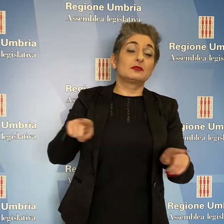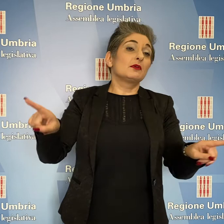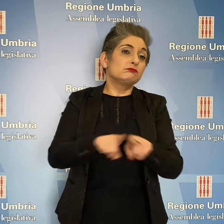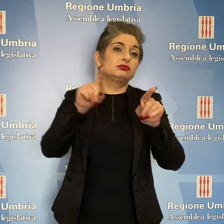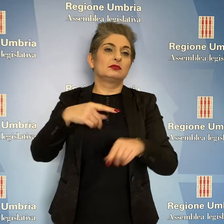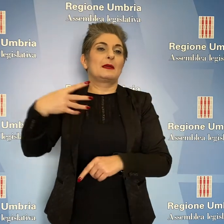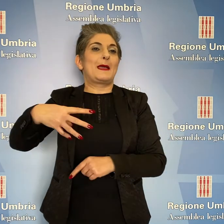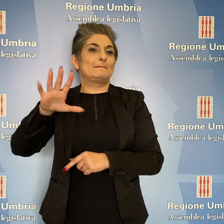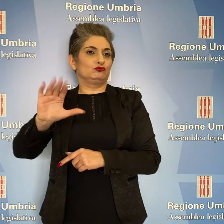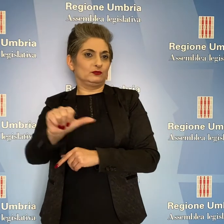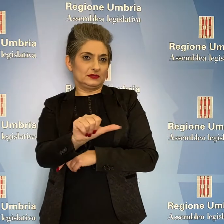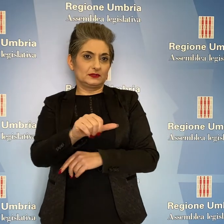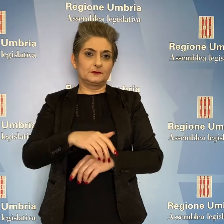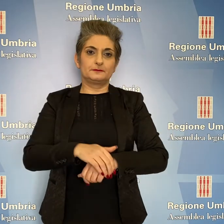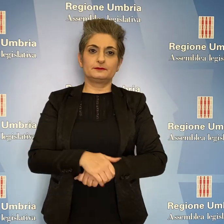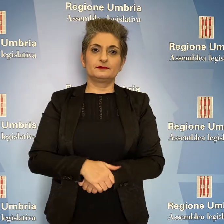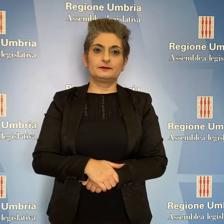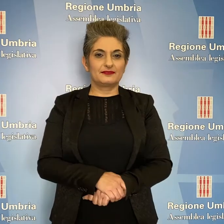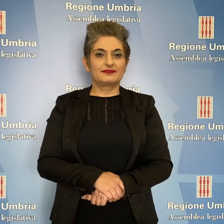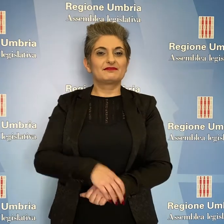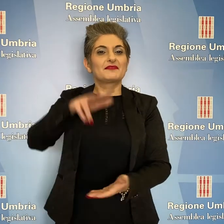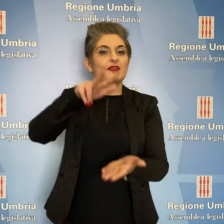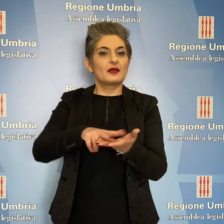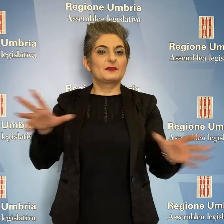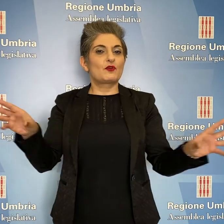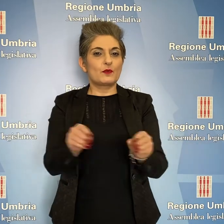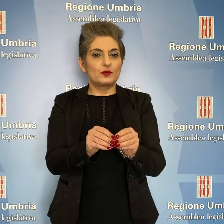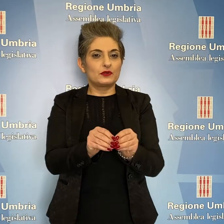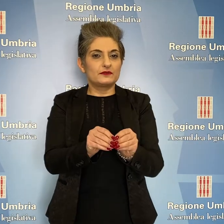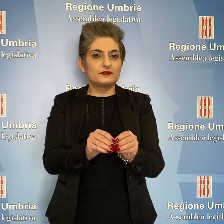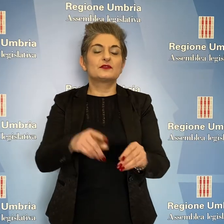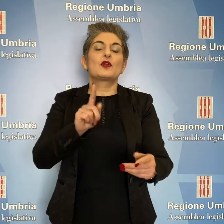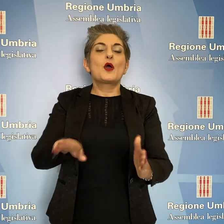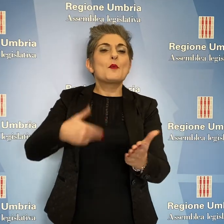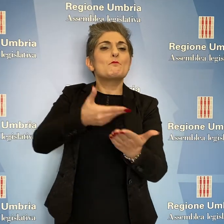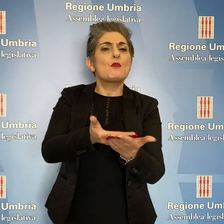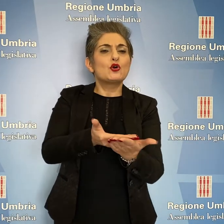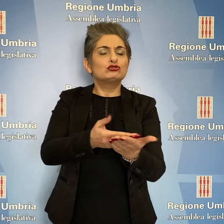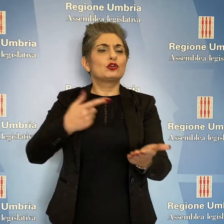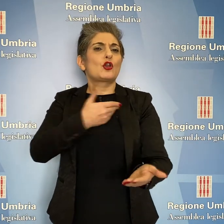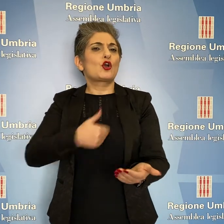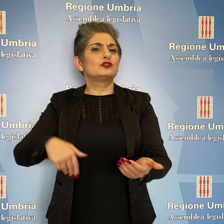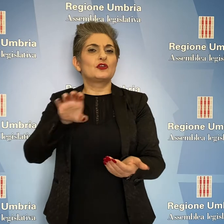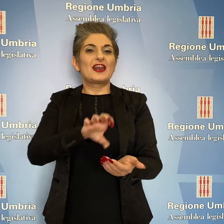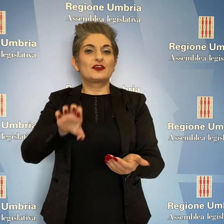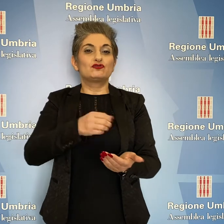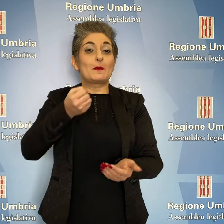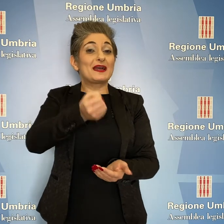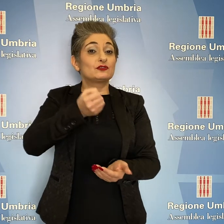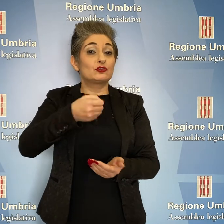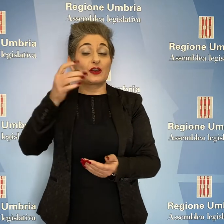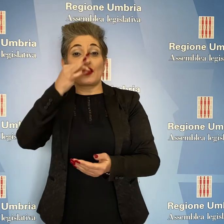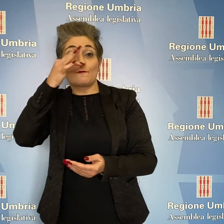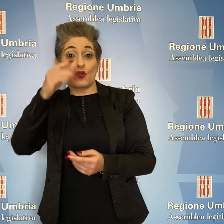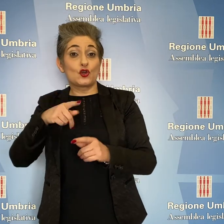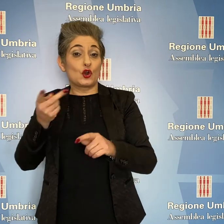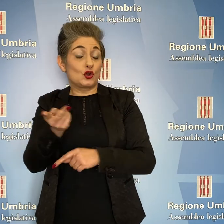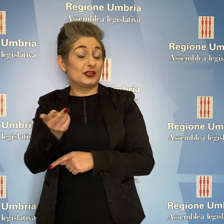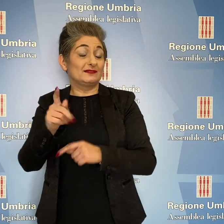come anche il Movimento 5 Stelle. Approvata all'unanimità, la mozione dei consiglieri regionali Stefano Pastorelli e Paola Fioroni della Lega,